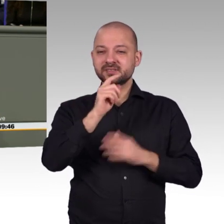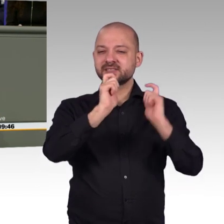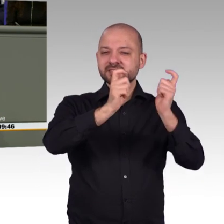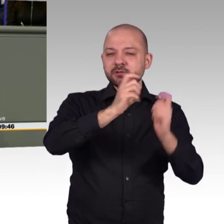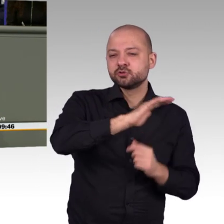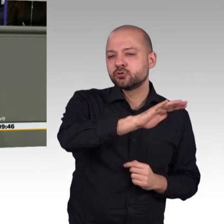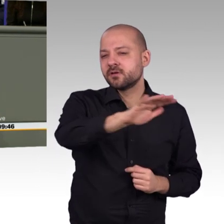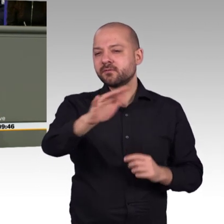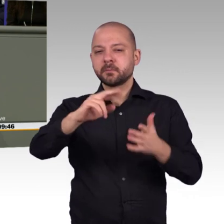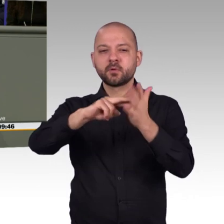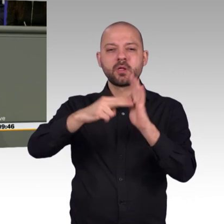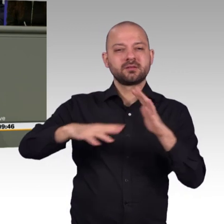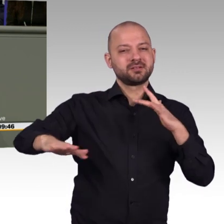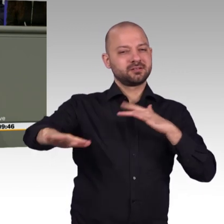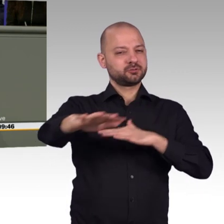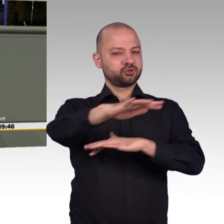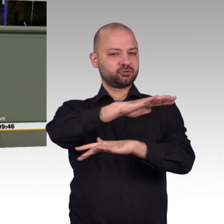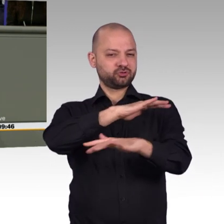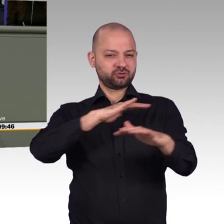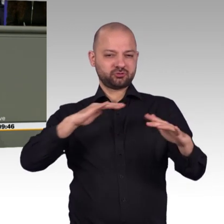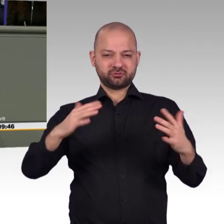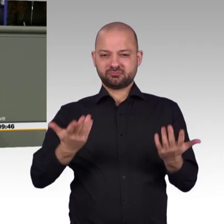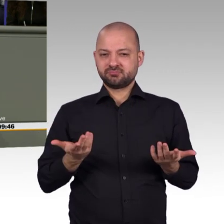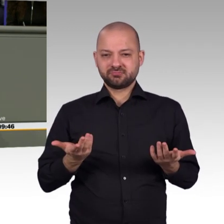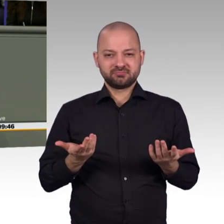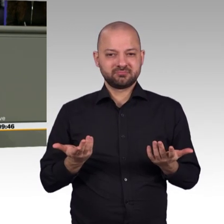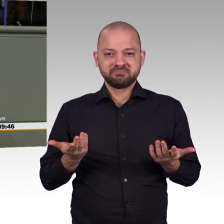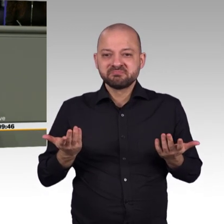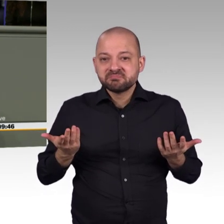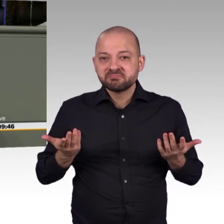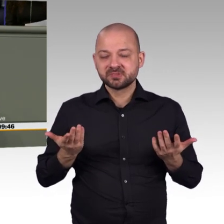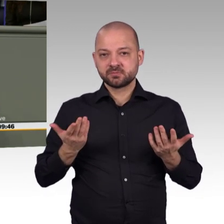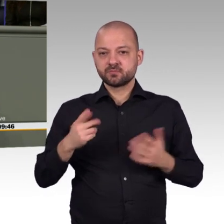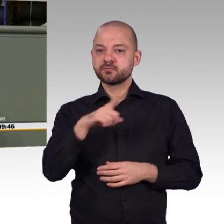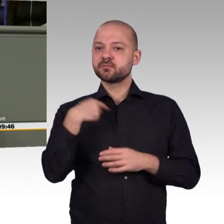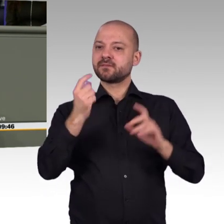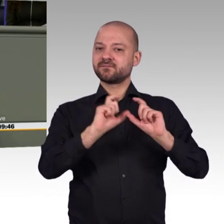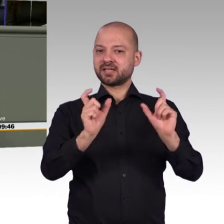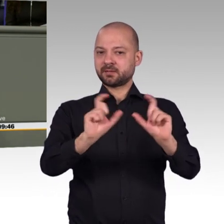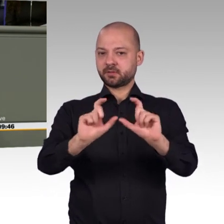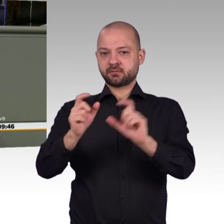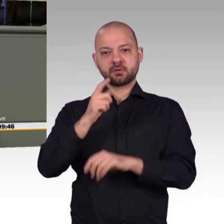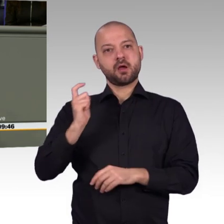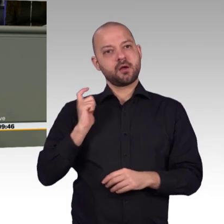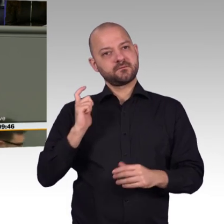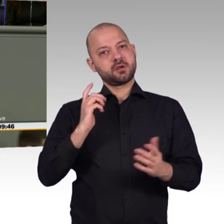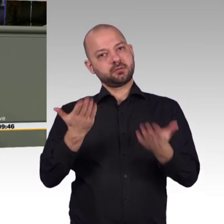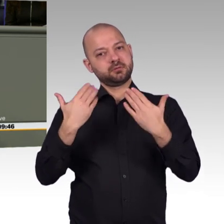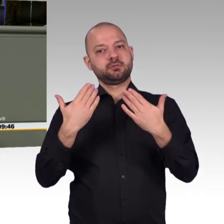soziale Absicherung zu schaffen sind. Und Eltern müssen auf neue Ausbildungswege für ihre Kinder vertrauen können,